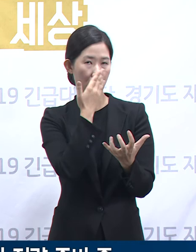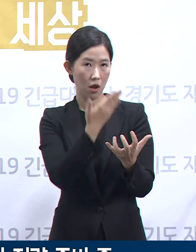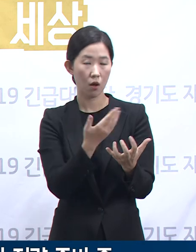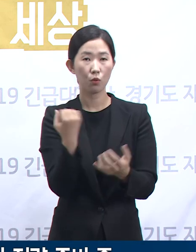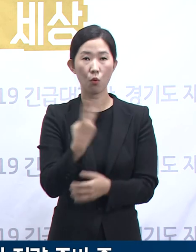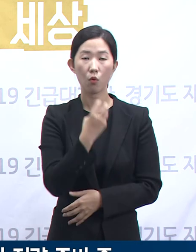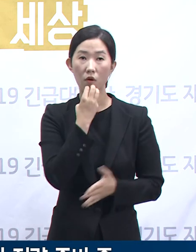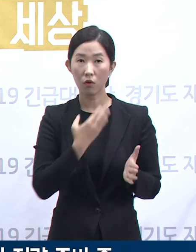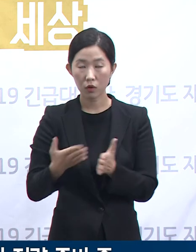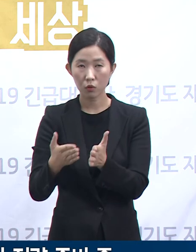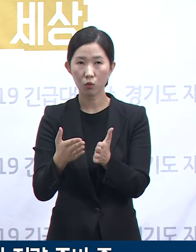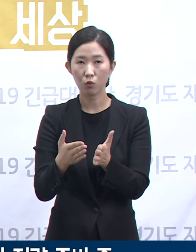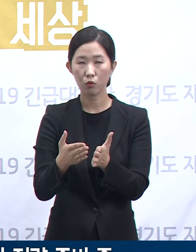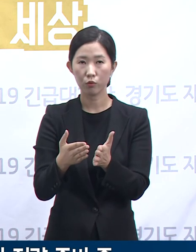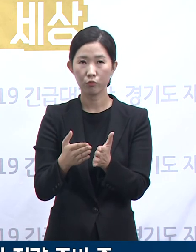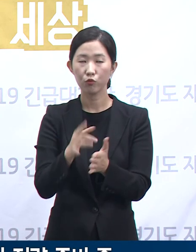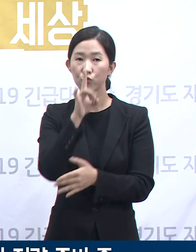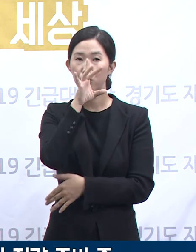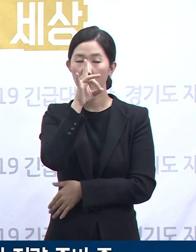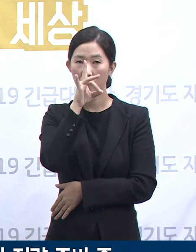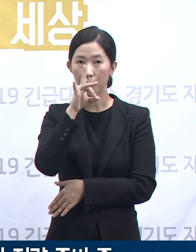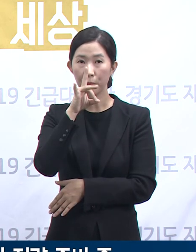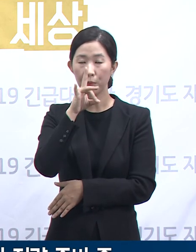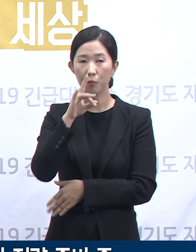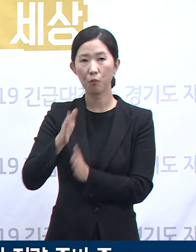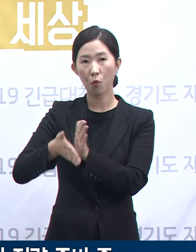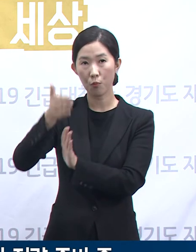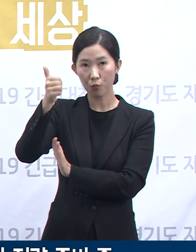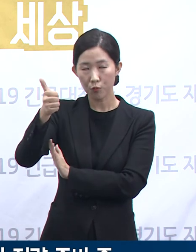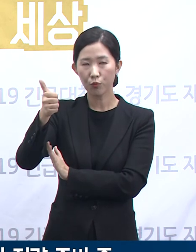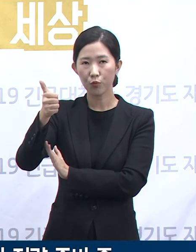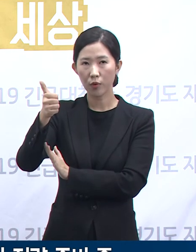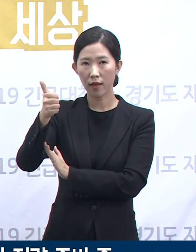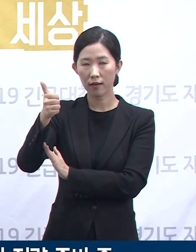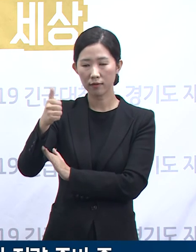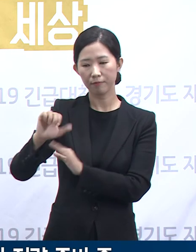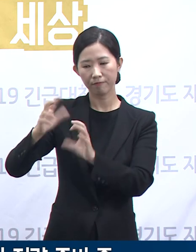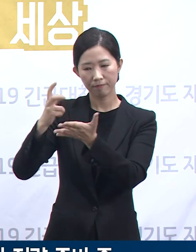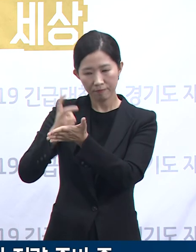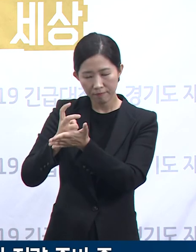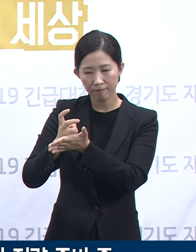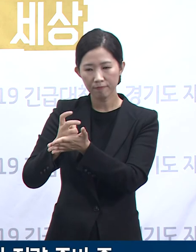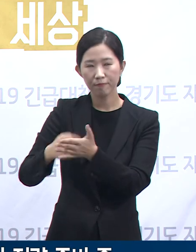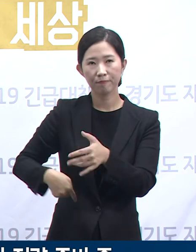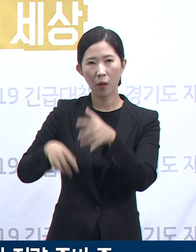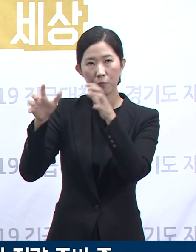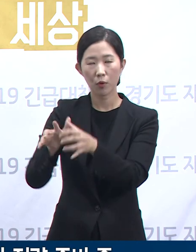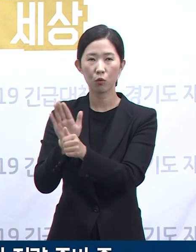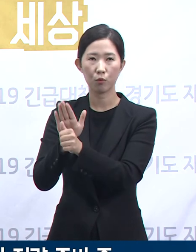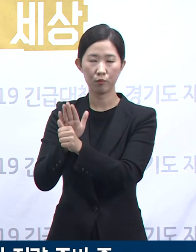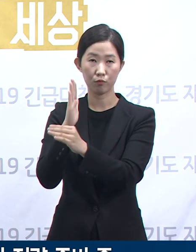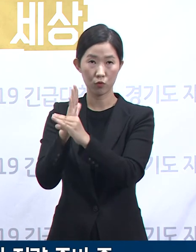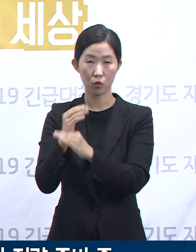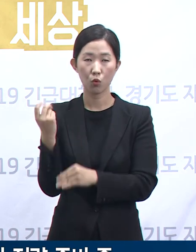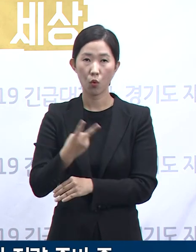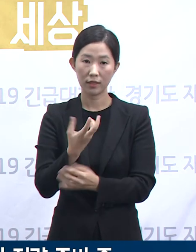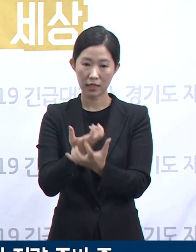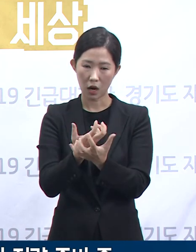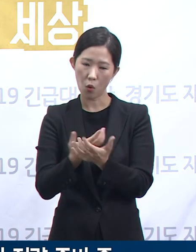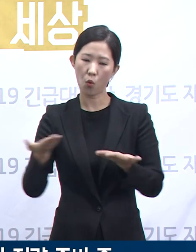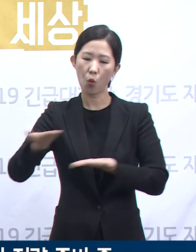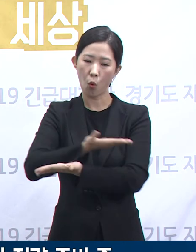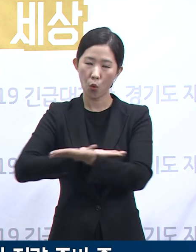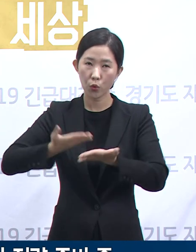중대본의 수도권 공동 대응 정책에 적극 협력하고 있고 이렇게 역학자료를 공유하고 전략을